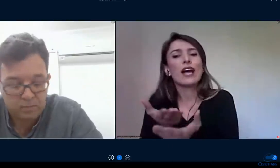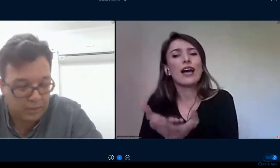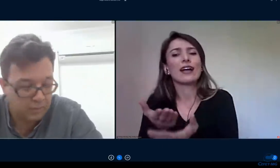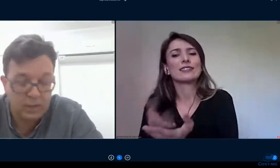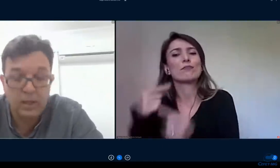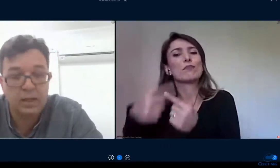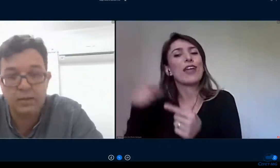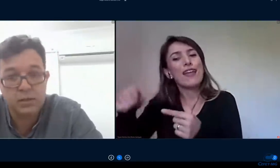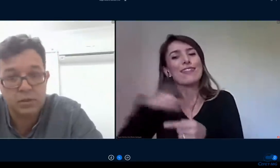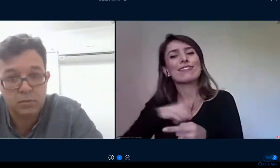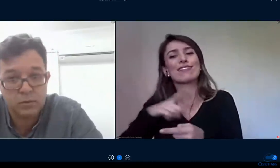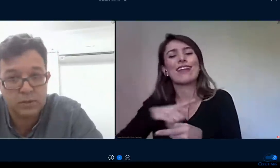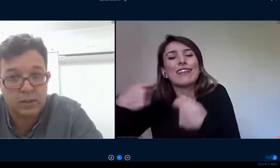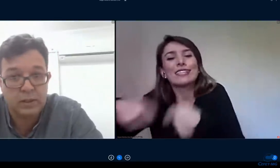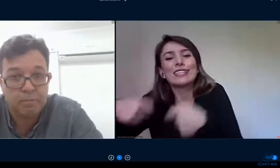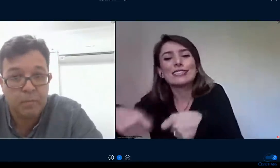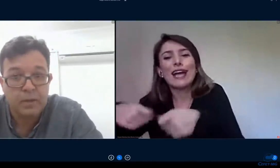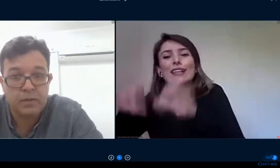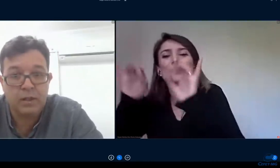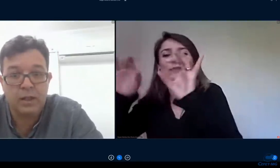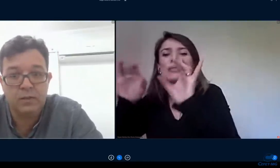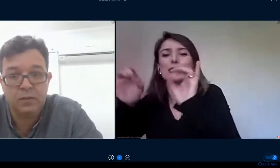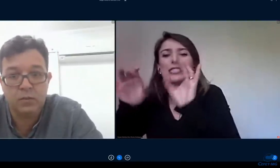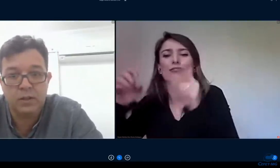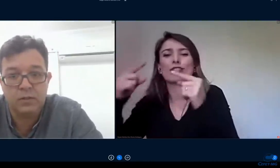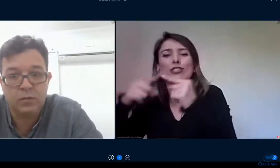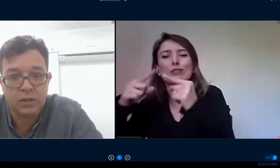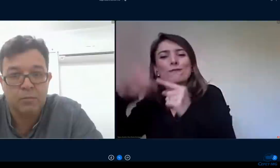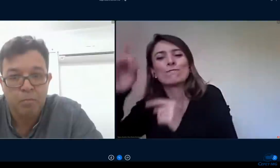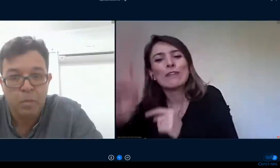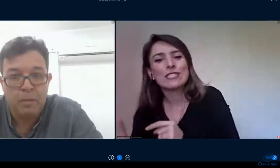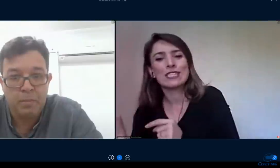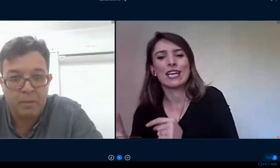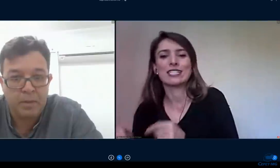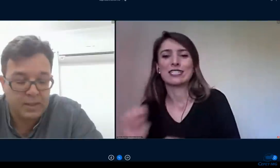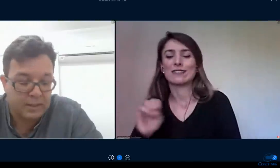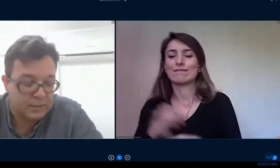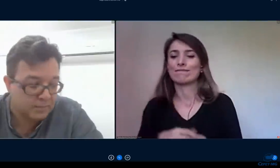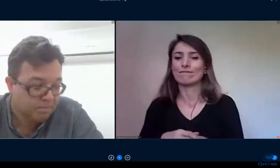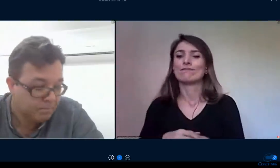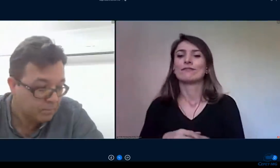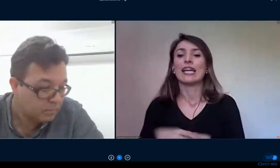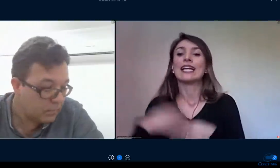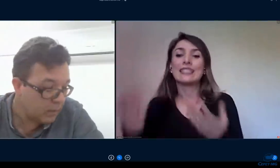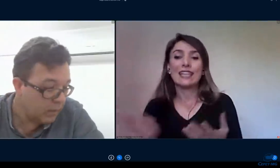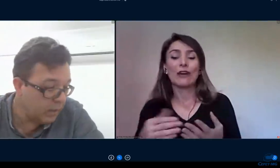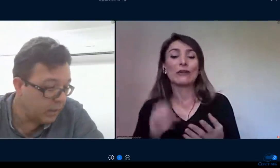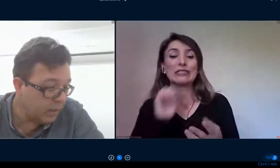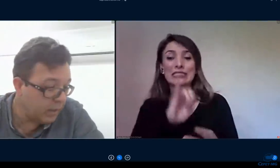específicas sem eles a gente não conseguiria sem eles os estudantes iam ficar bem para trás